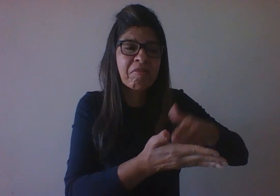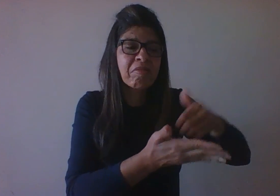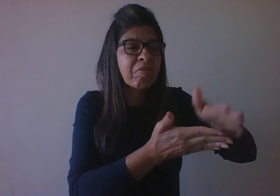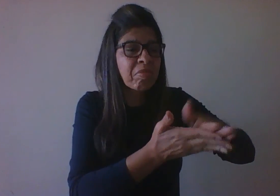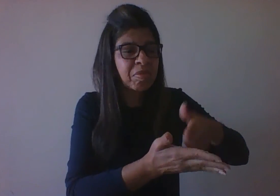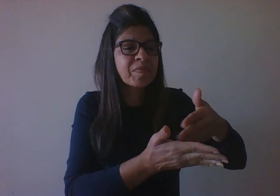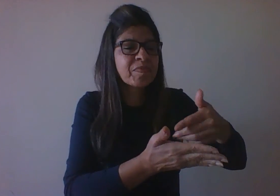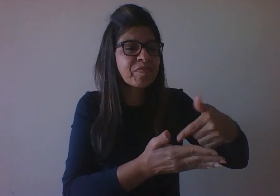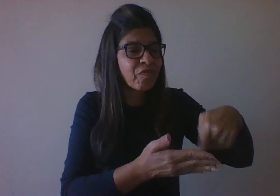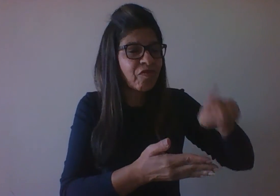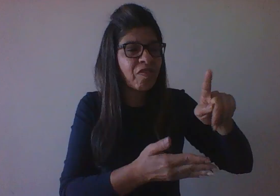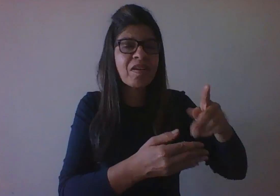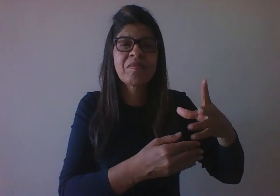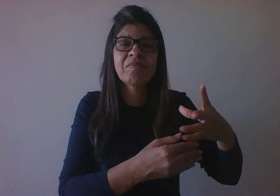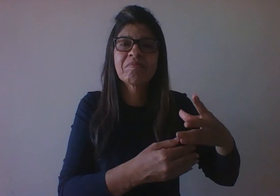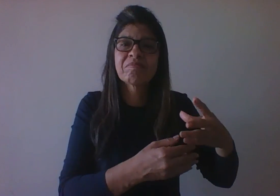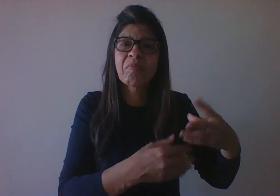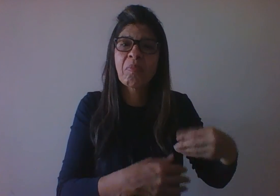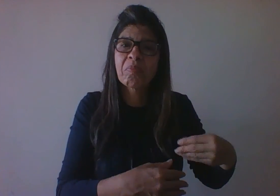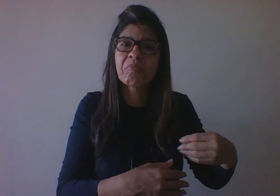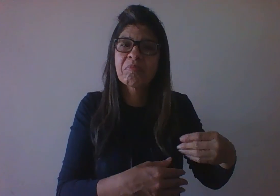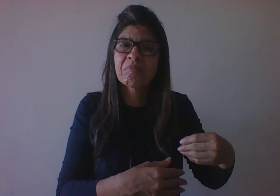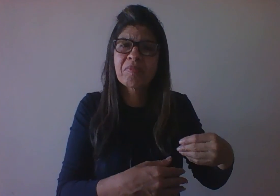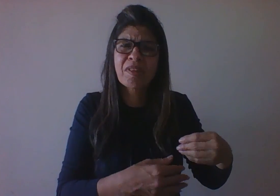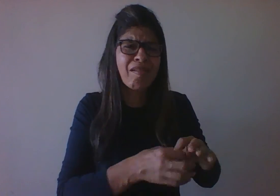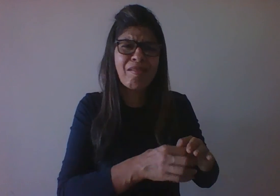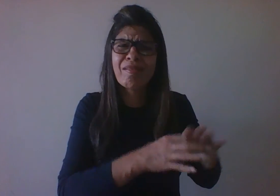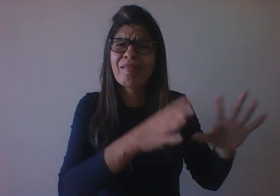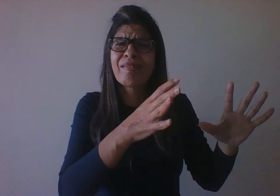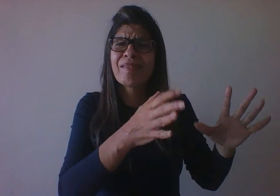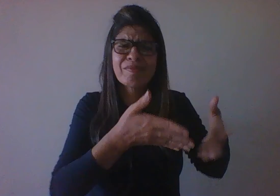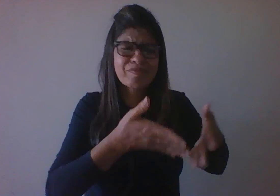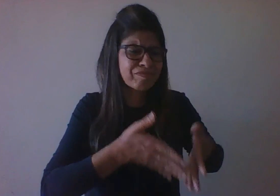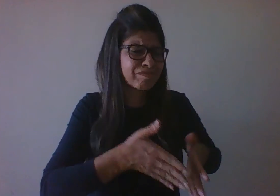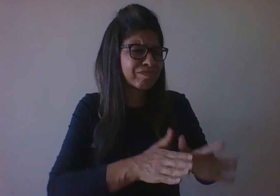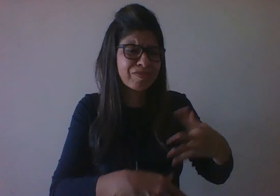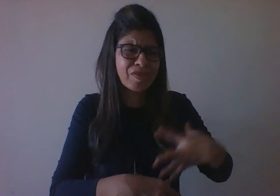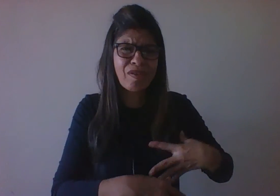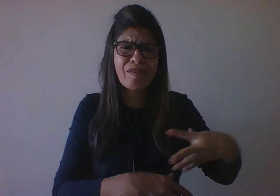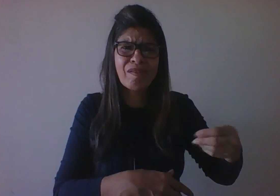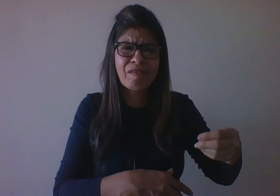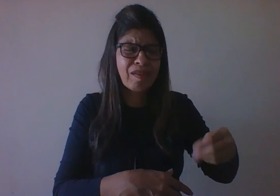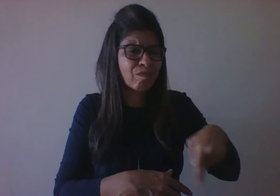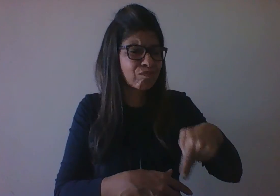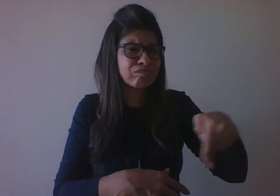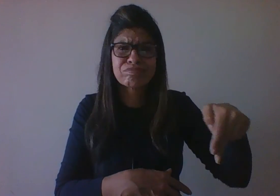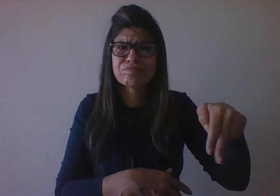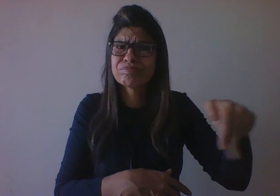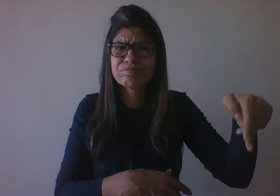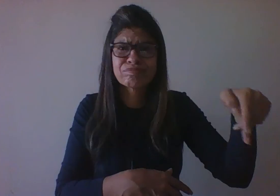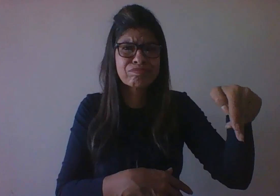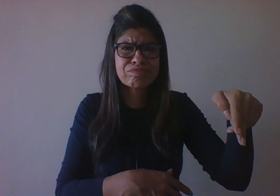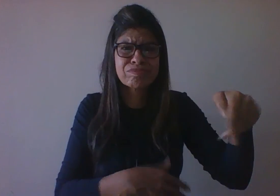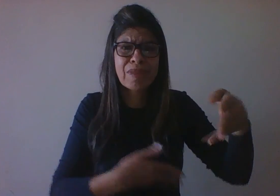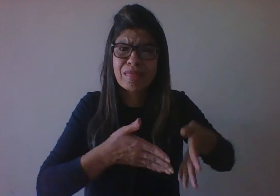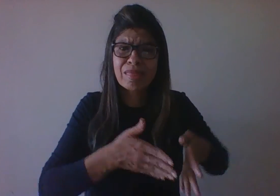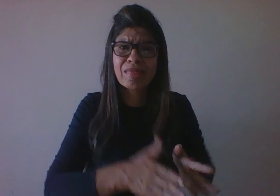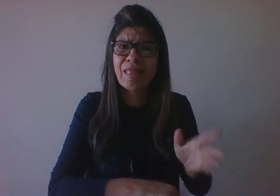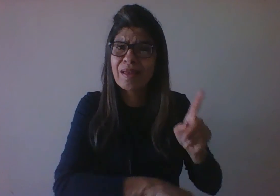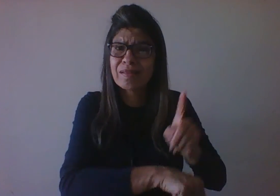para lidar com o ambiente. O filhote de vaca já nasce, levanta e sai andando. Um bebê humano leva cerca